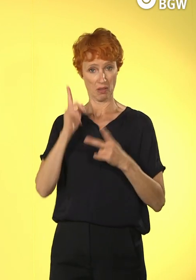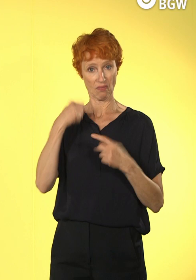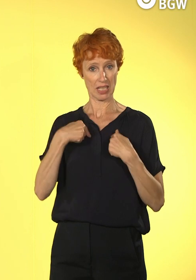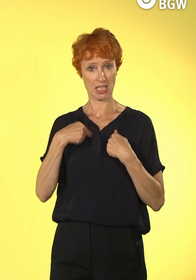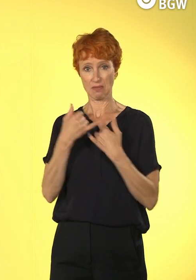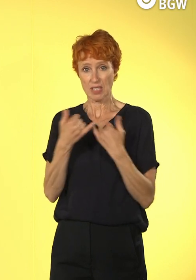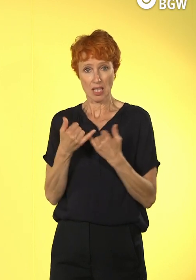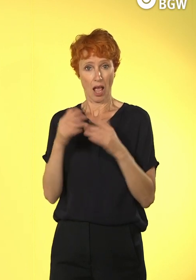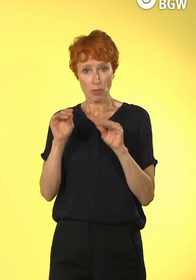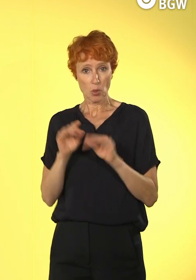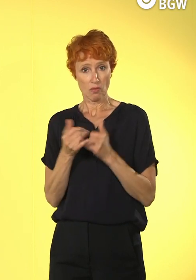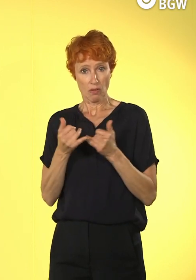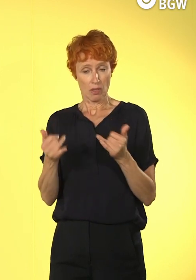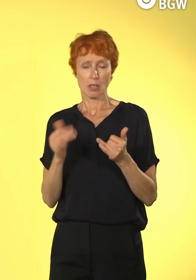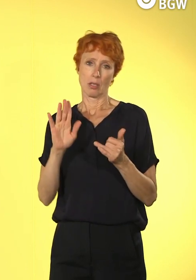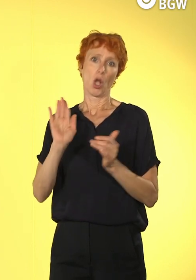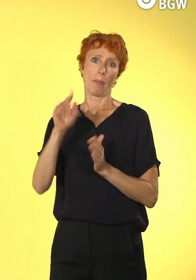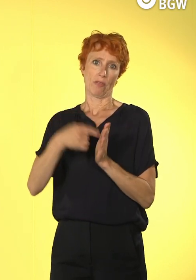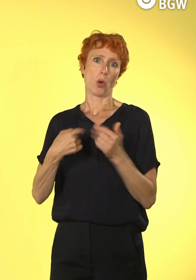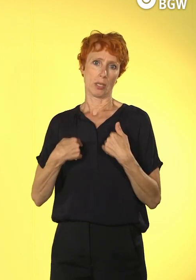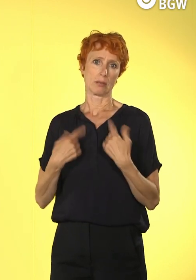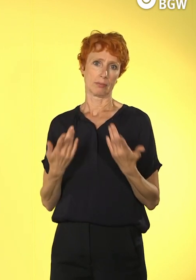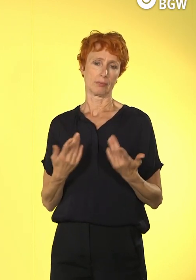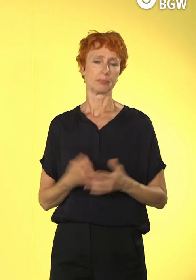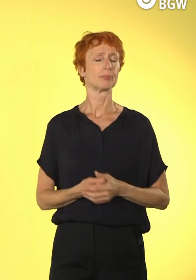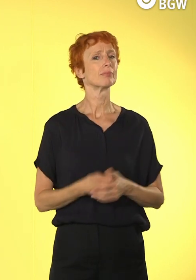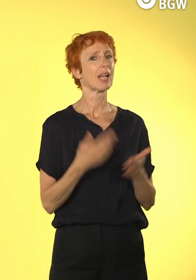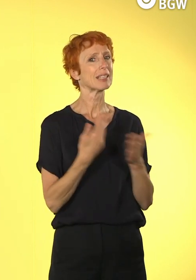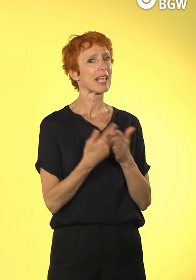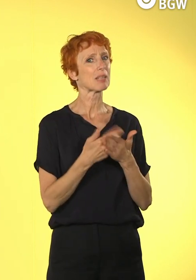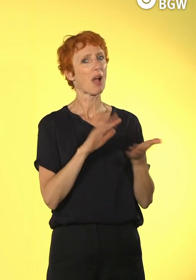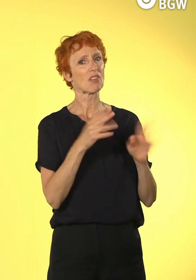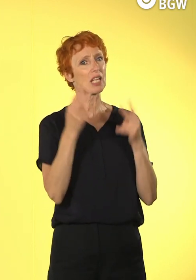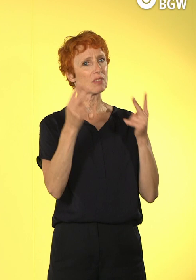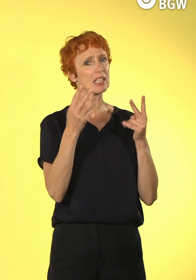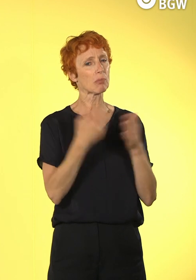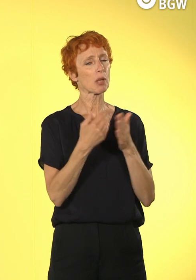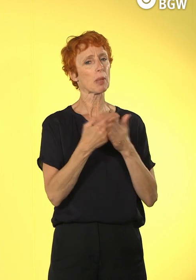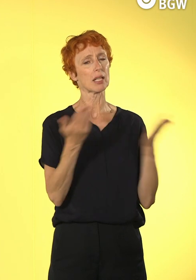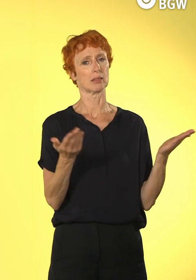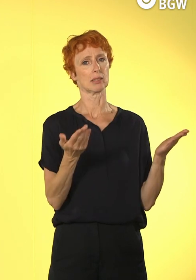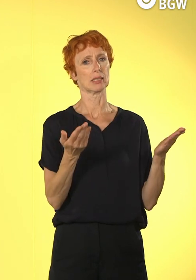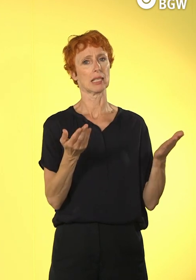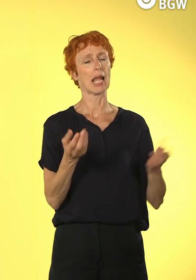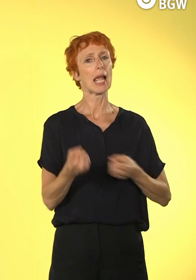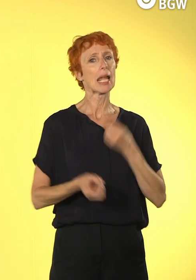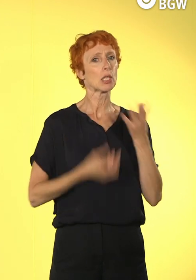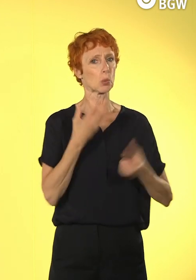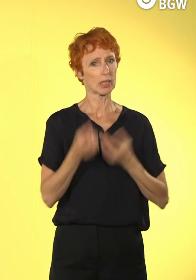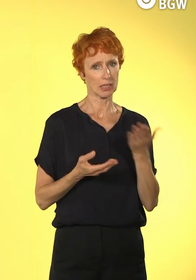Dann spielt es wahrscheinlich auch eine Rolle, wie wichtig sind da intuitive Systeme? Absolut, ja.